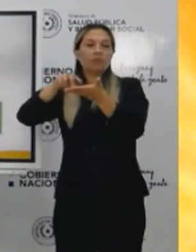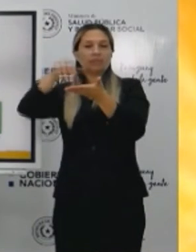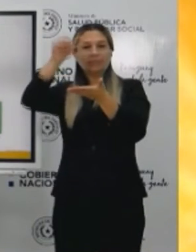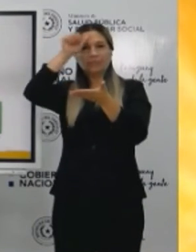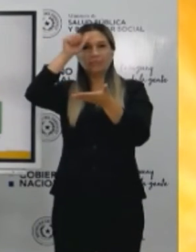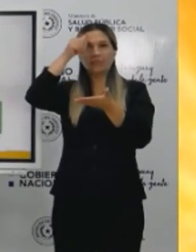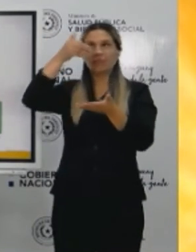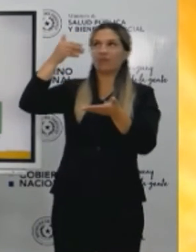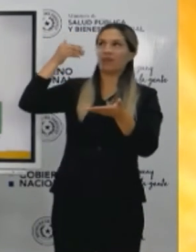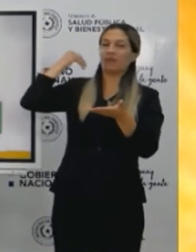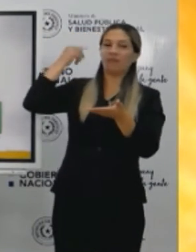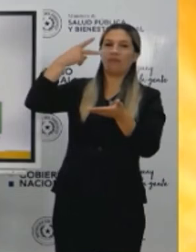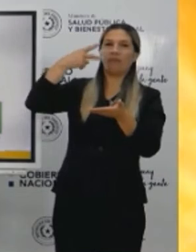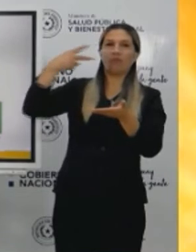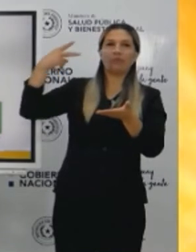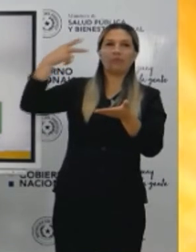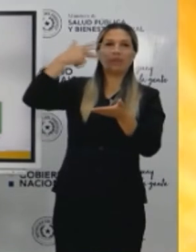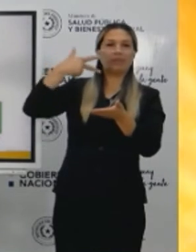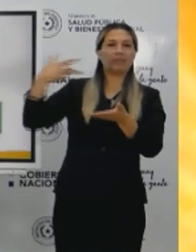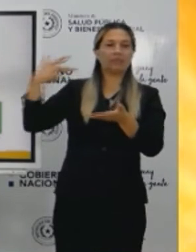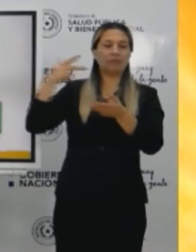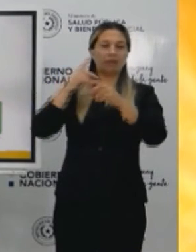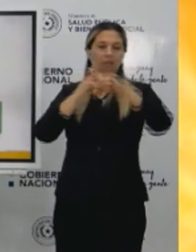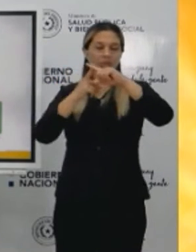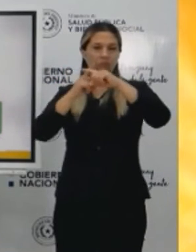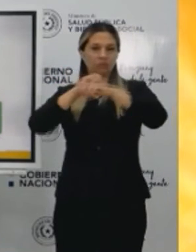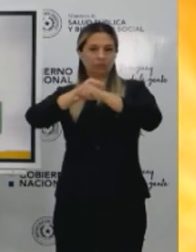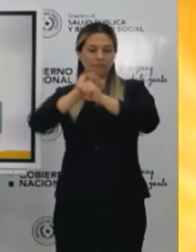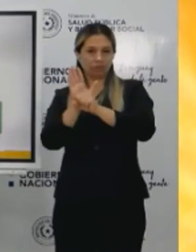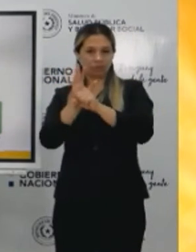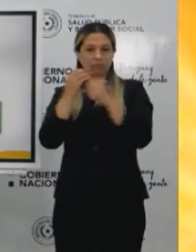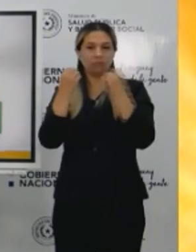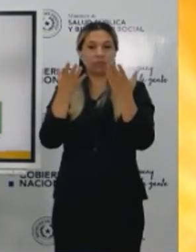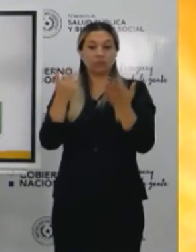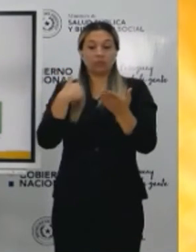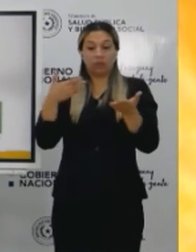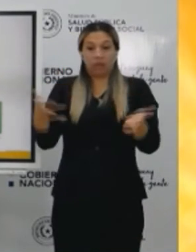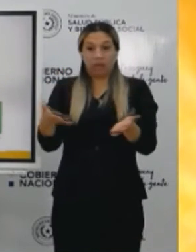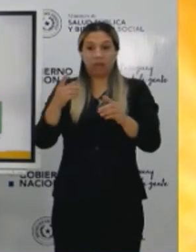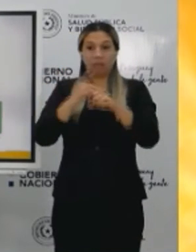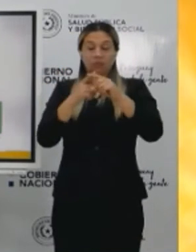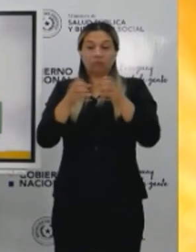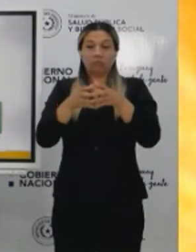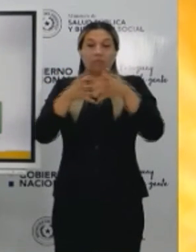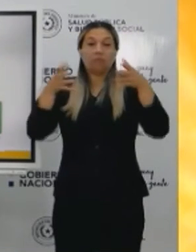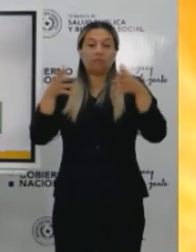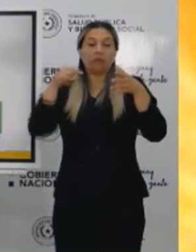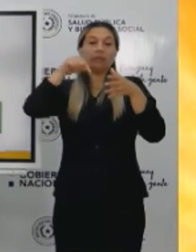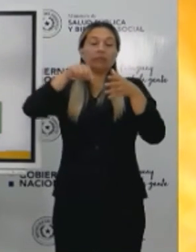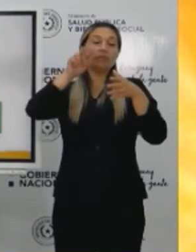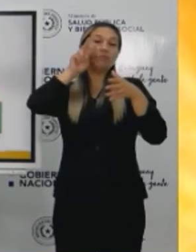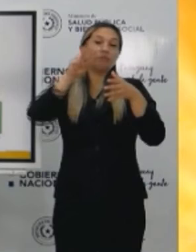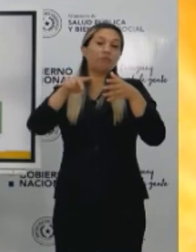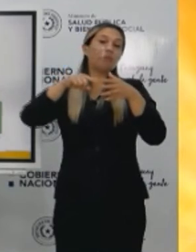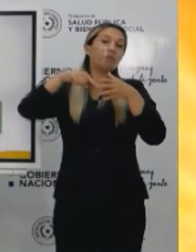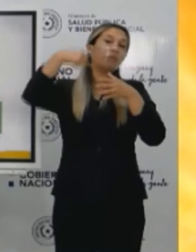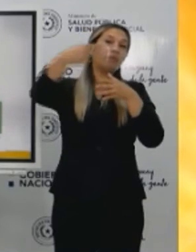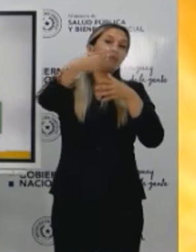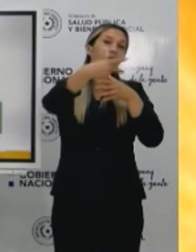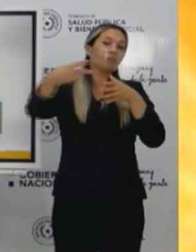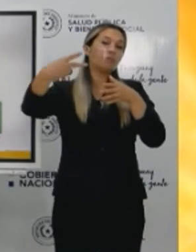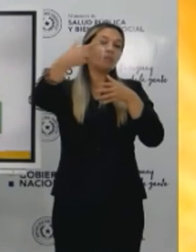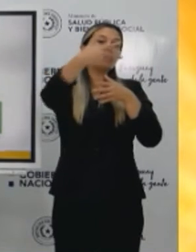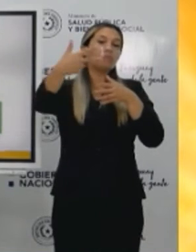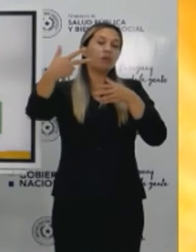aumento del número de casos. Típicamente el número de fallecidos puede aumentar después de ese tiempo, así que seguimos invitando a la